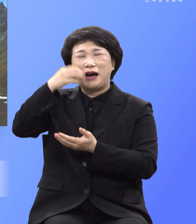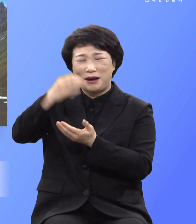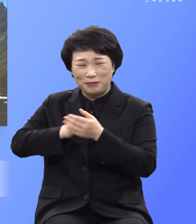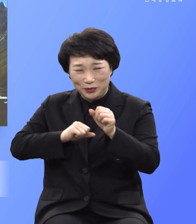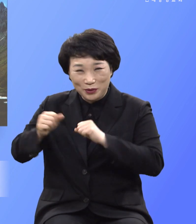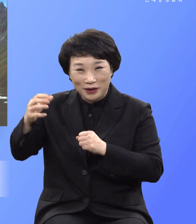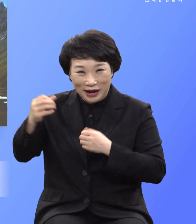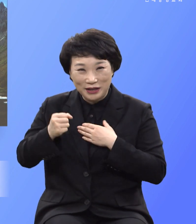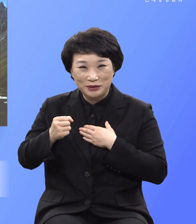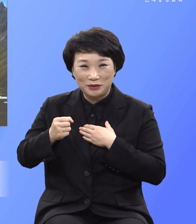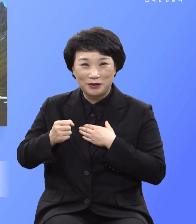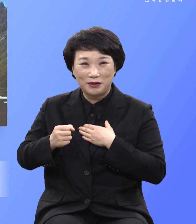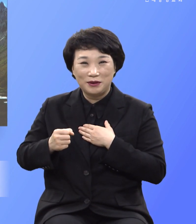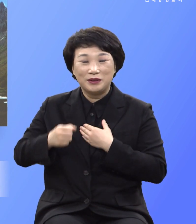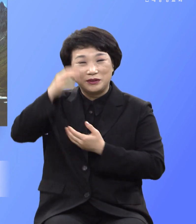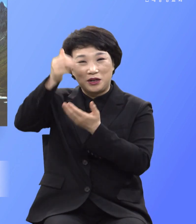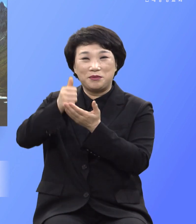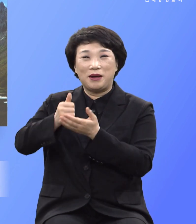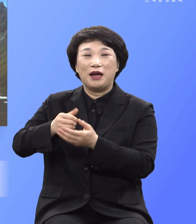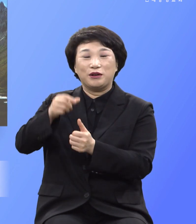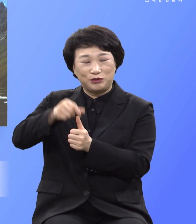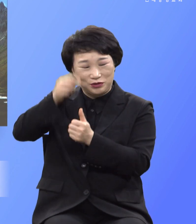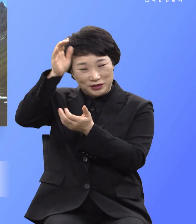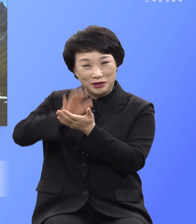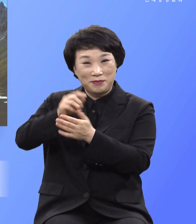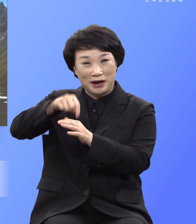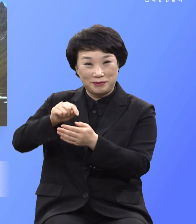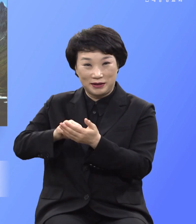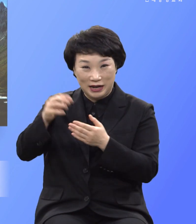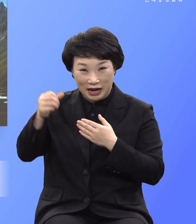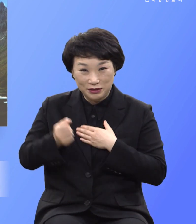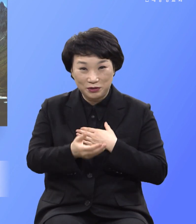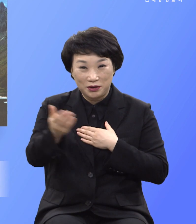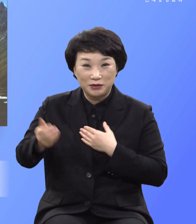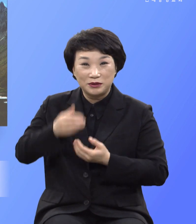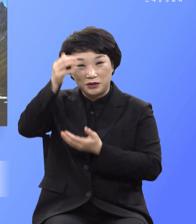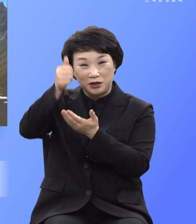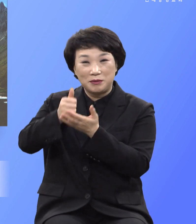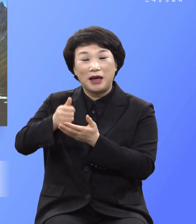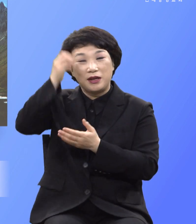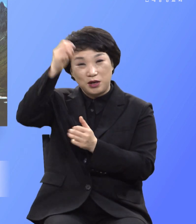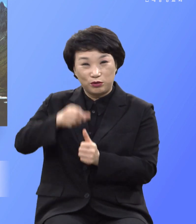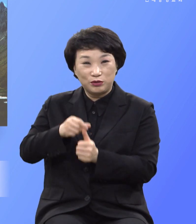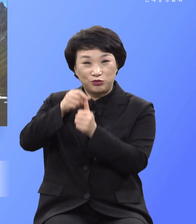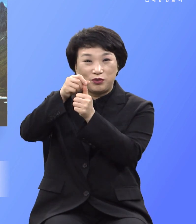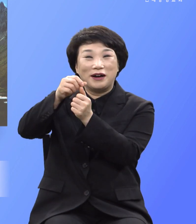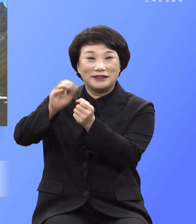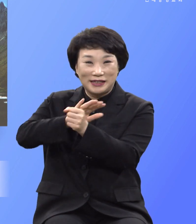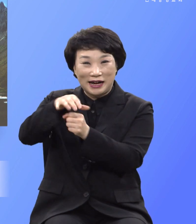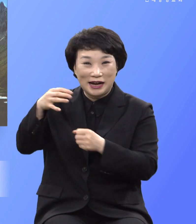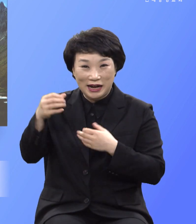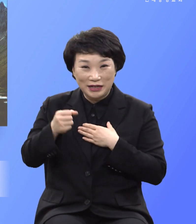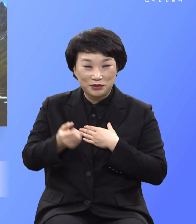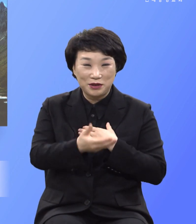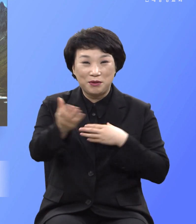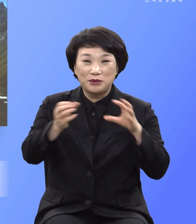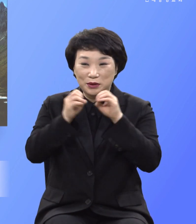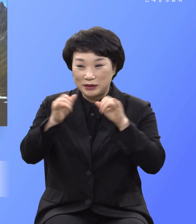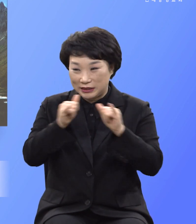성령의 구령의 열정으로 성령의 영혼 사랑으로 전도하는 여러분 되기를